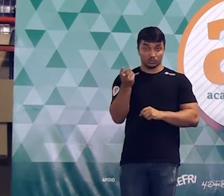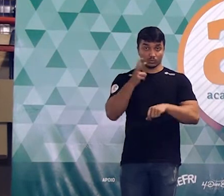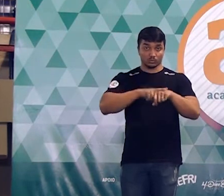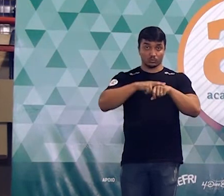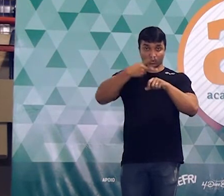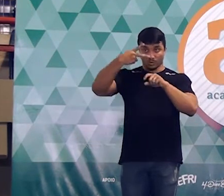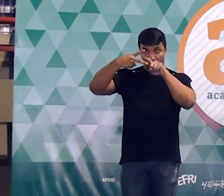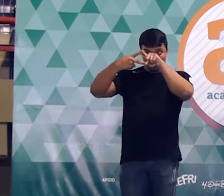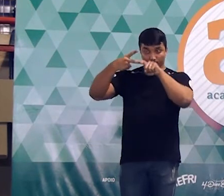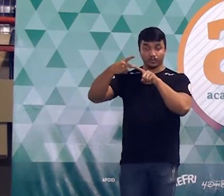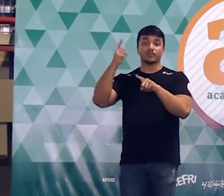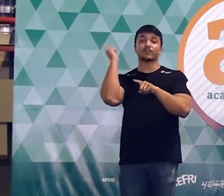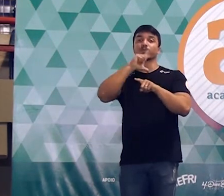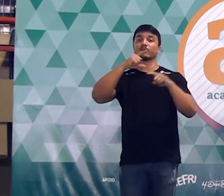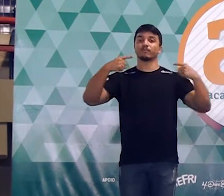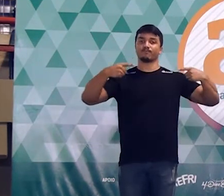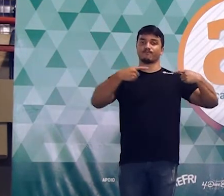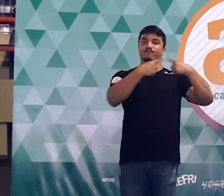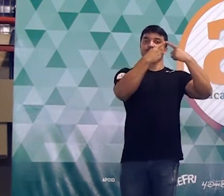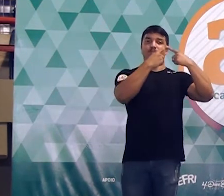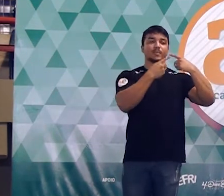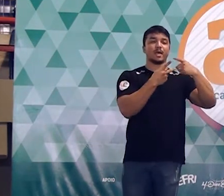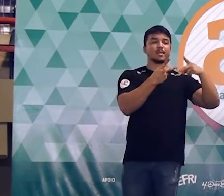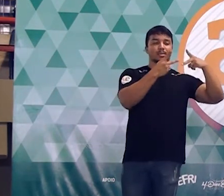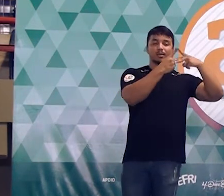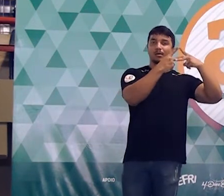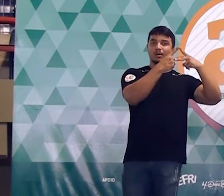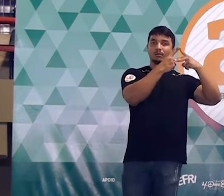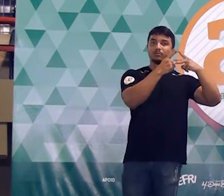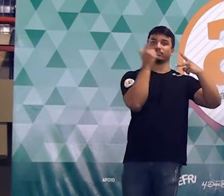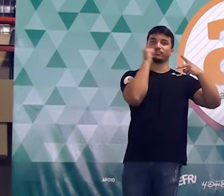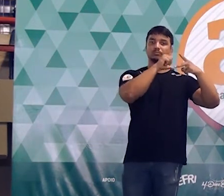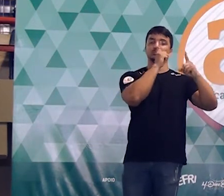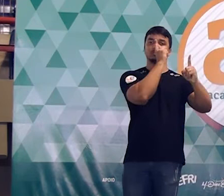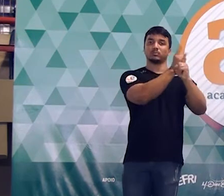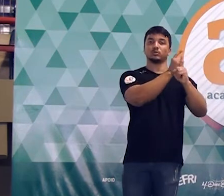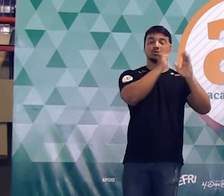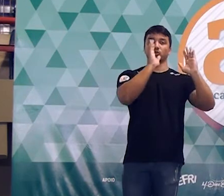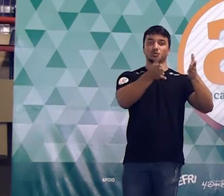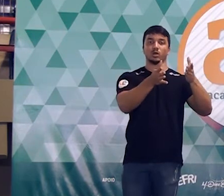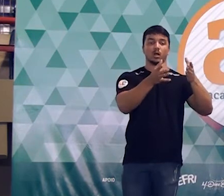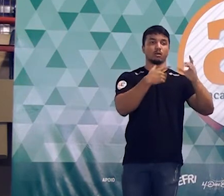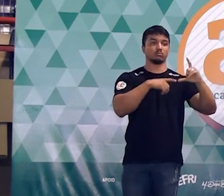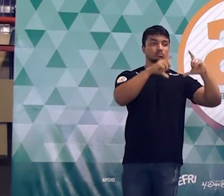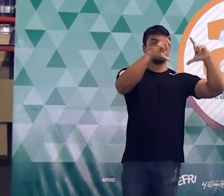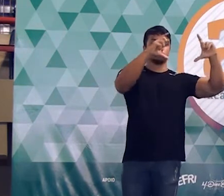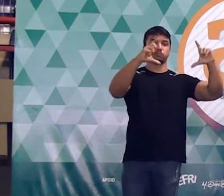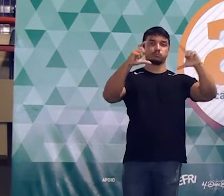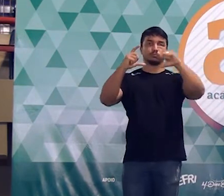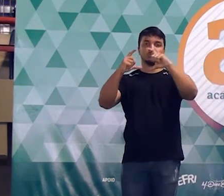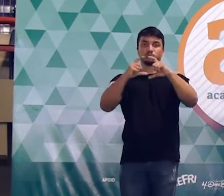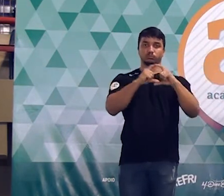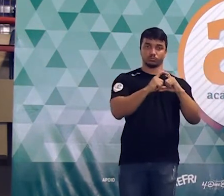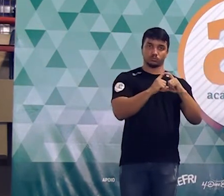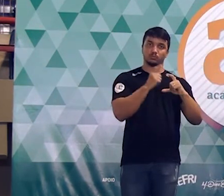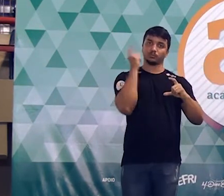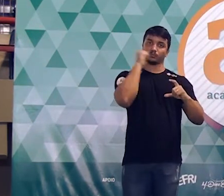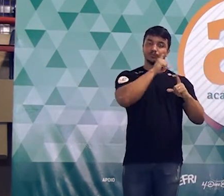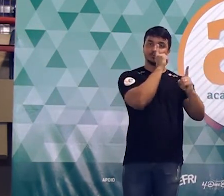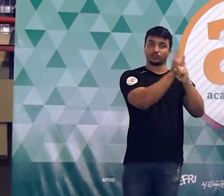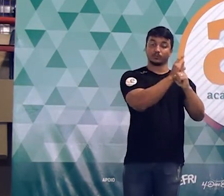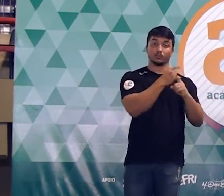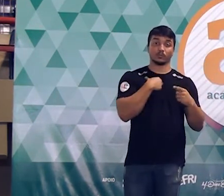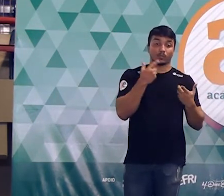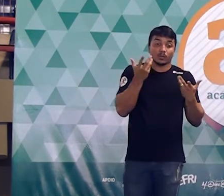consegui associar o triângulo que a questão falou com os três círculos que o enunciado da questão fez referência